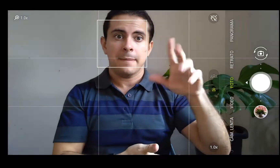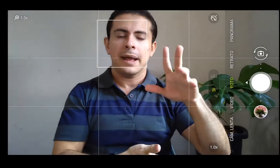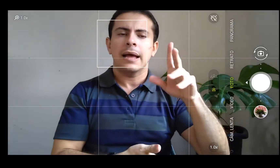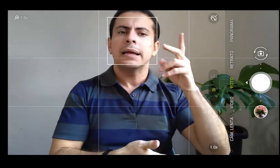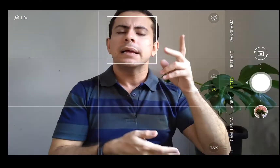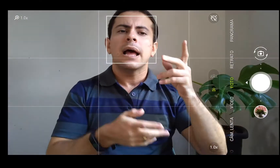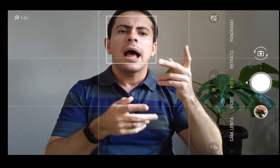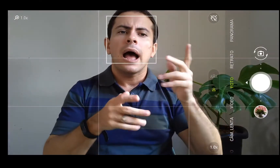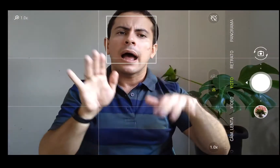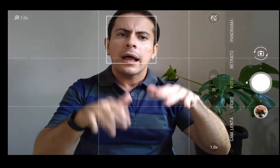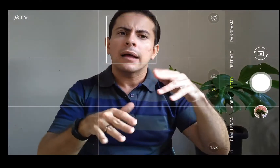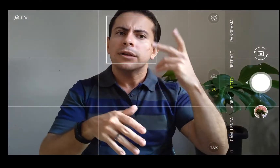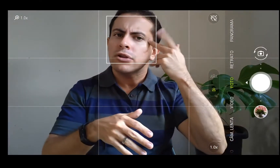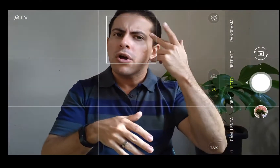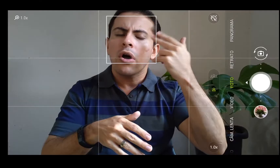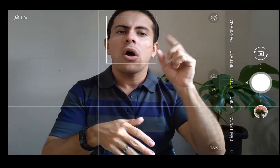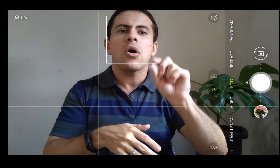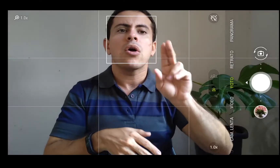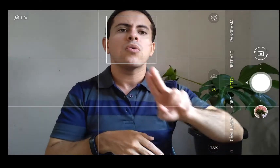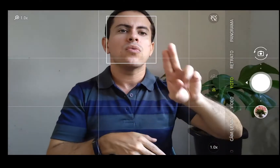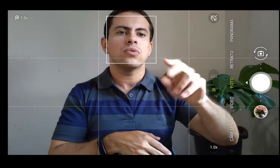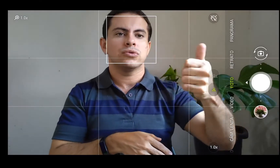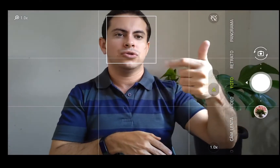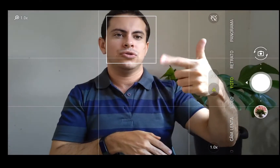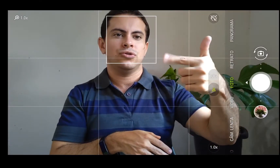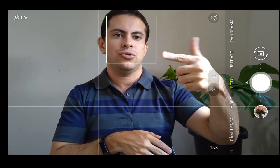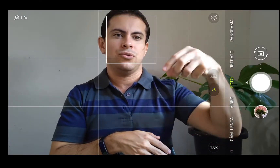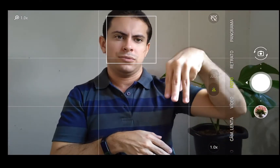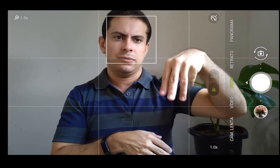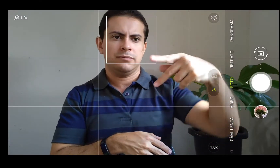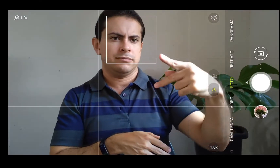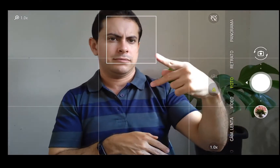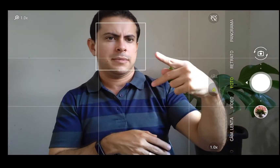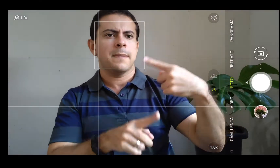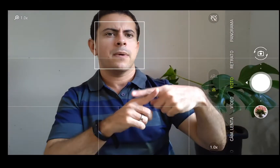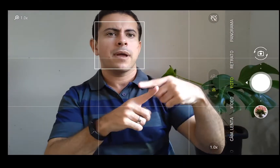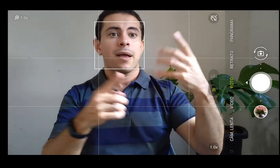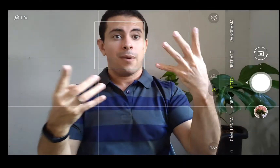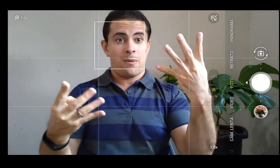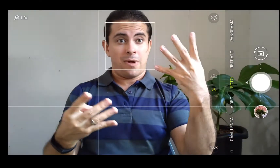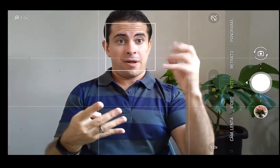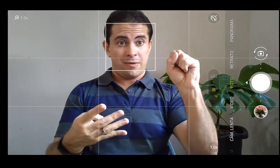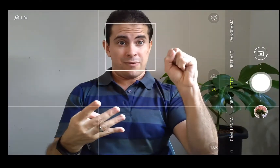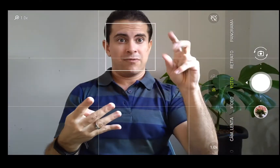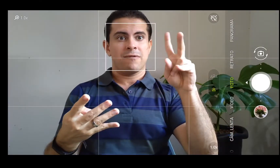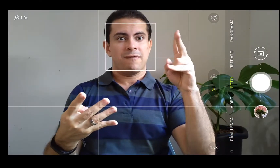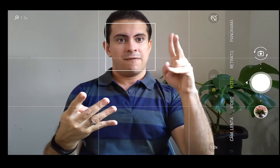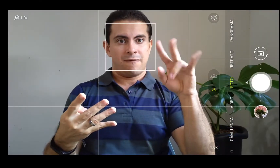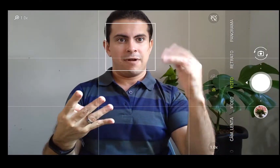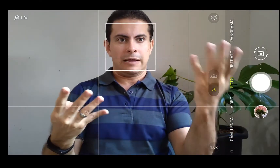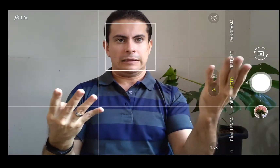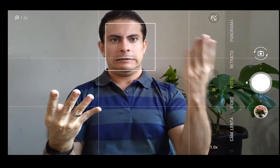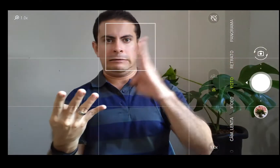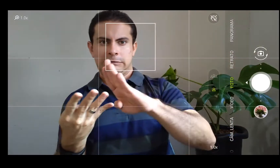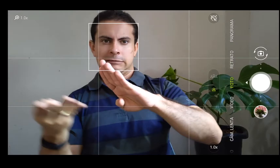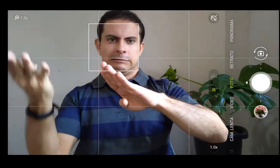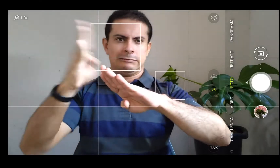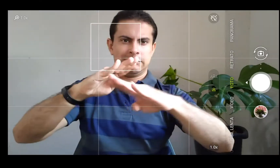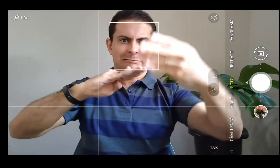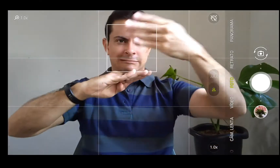vai pegar esses 48 megapixels e dobrar ela em 4, aí fica